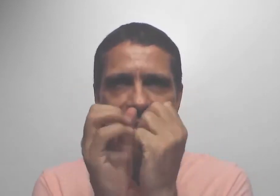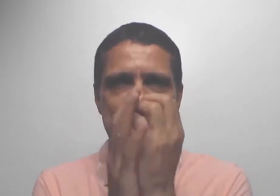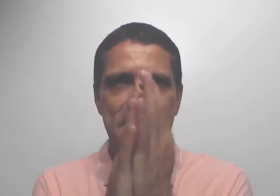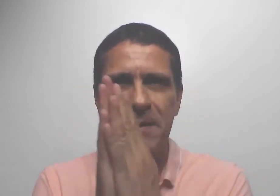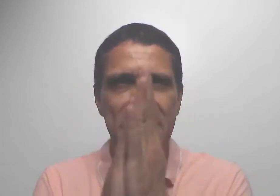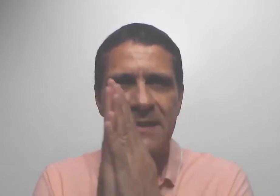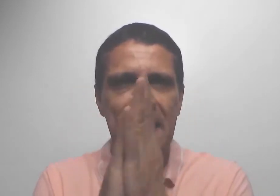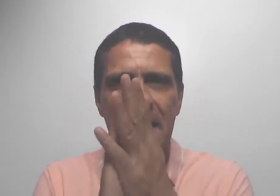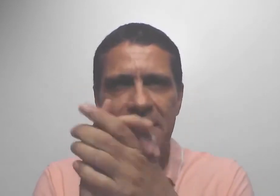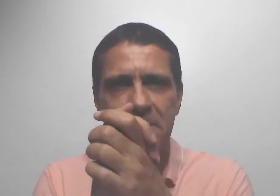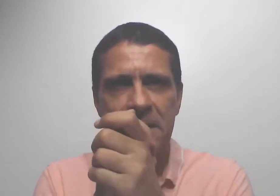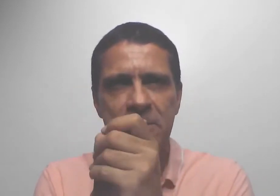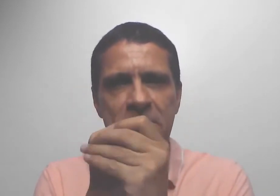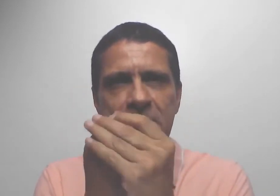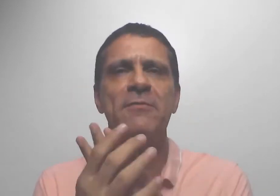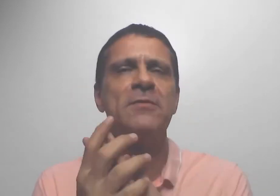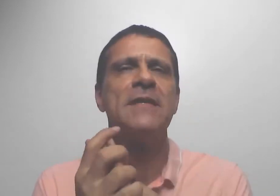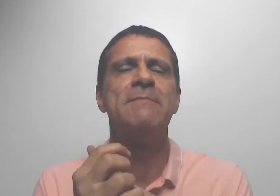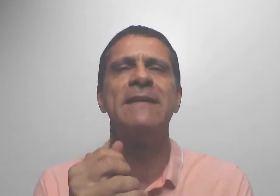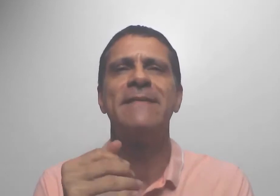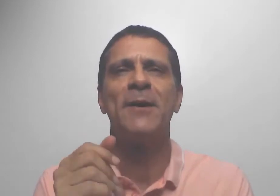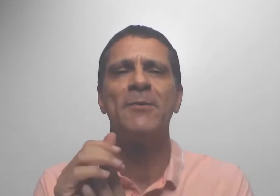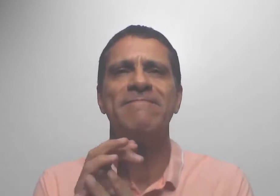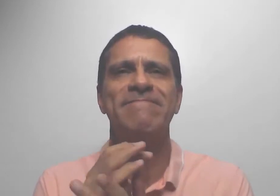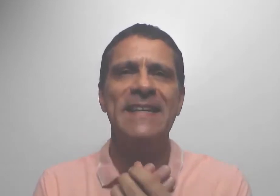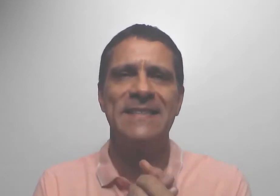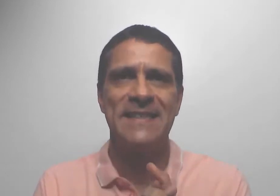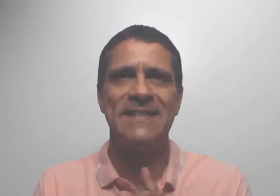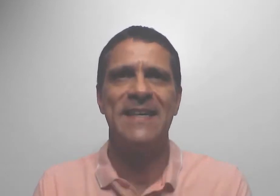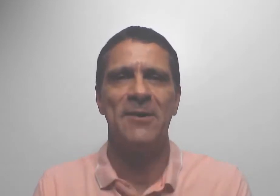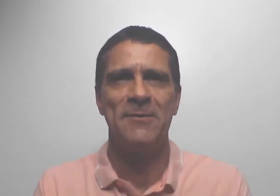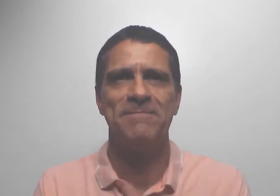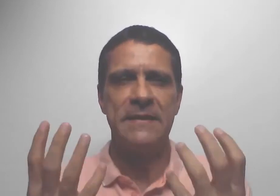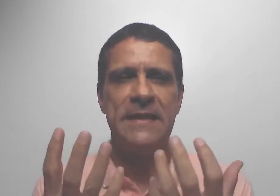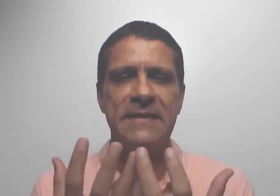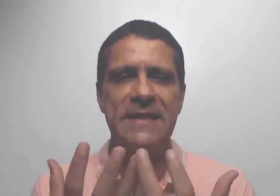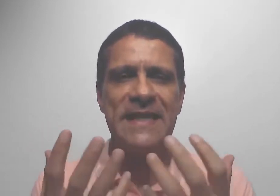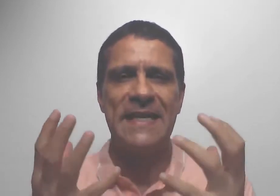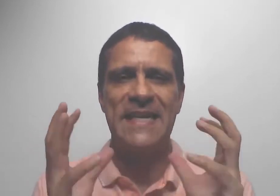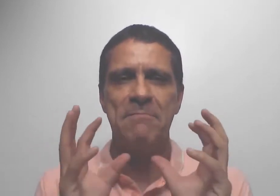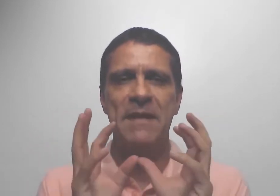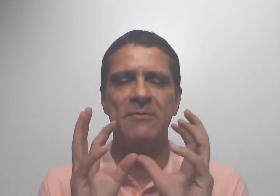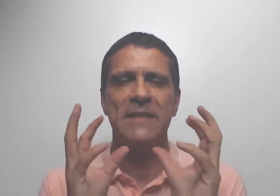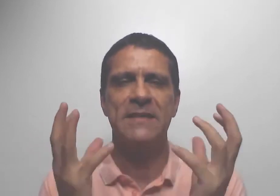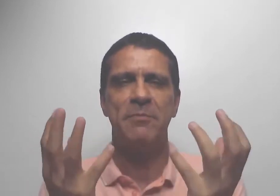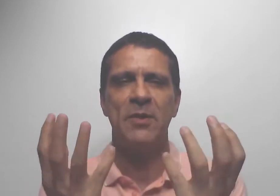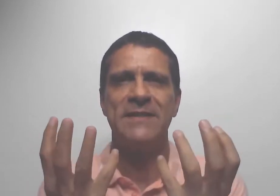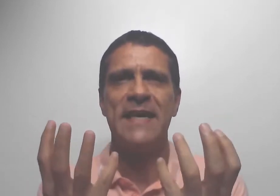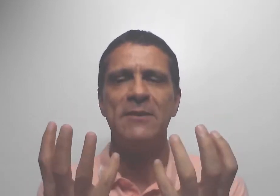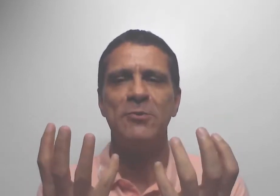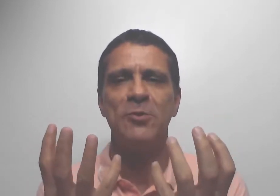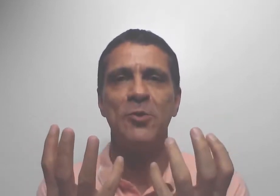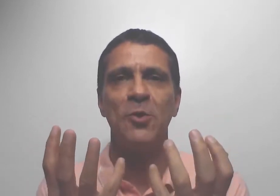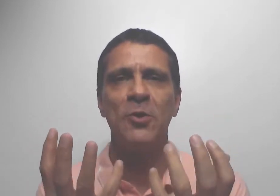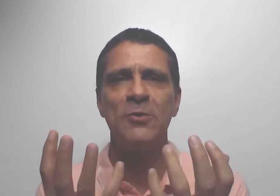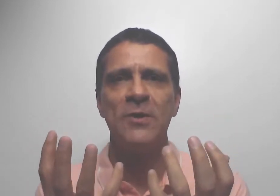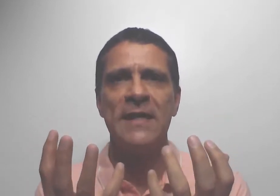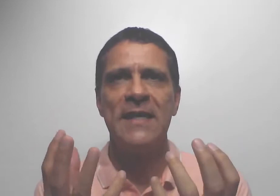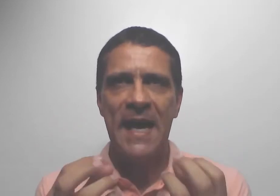sensibilizar as mãos, é fundamental, é essencial. Nesse engajamento, nesse processo todo, que